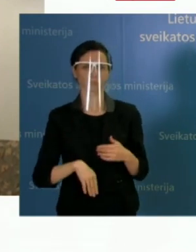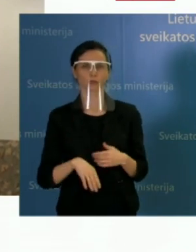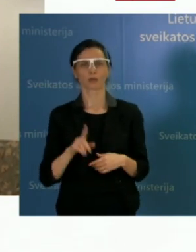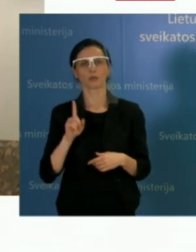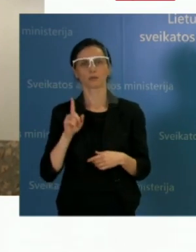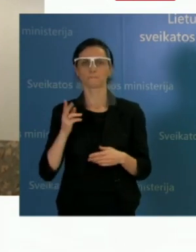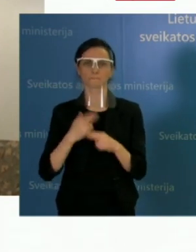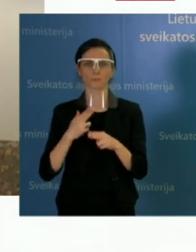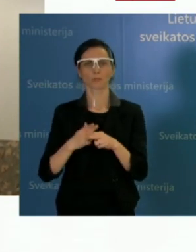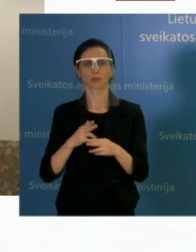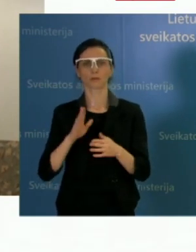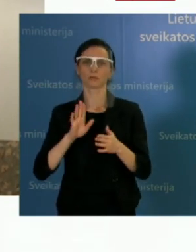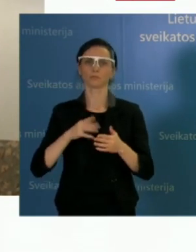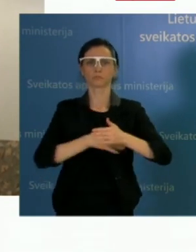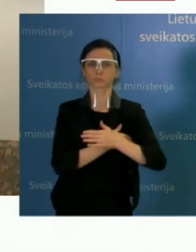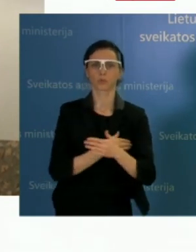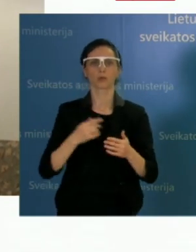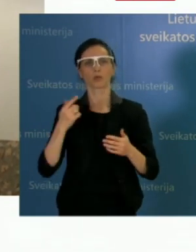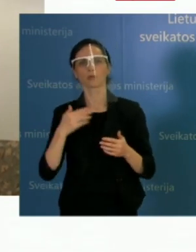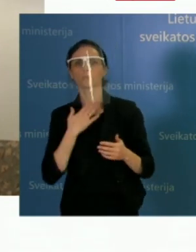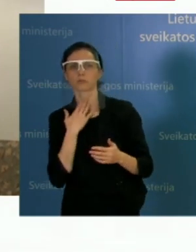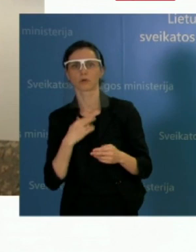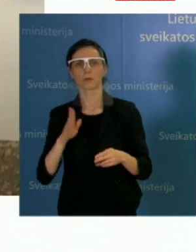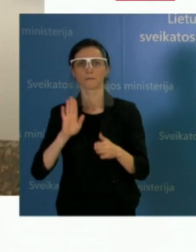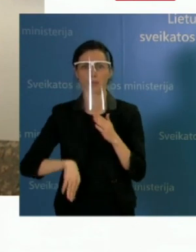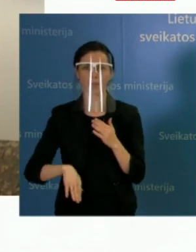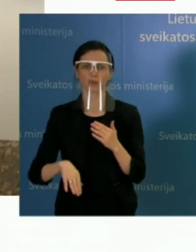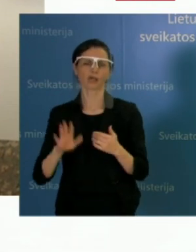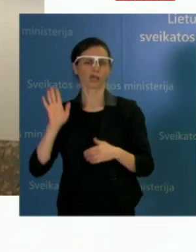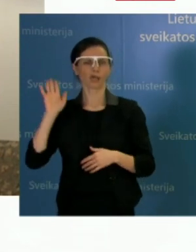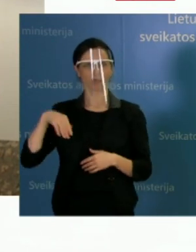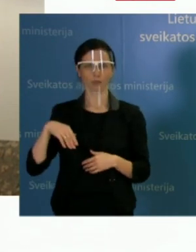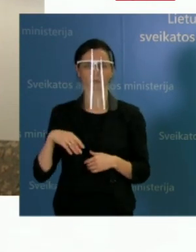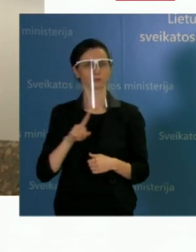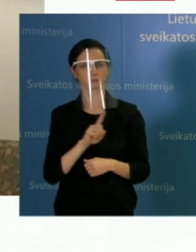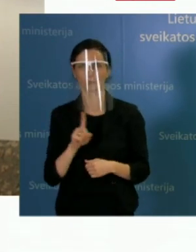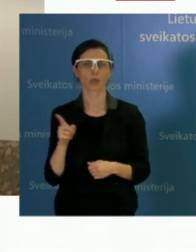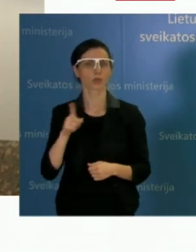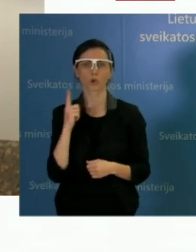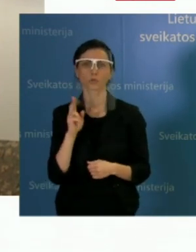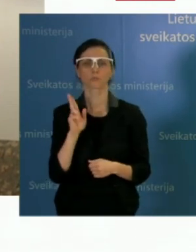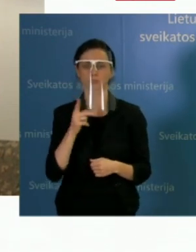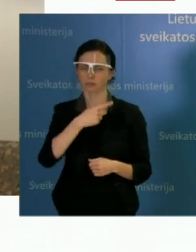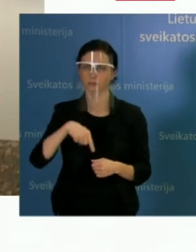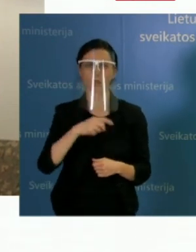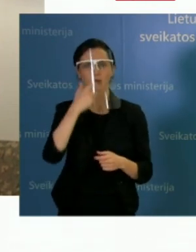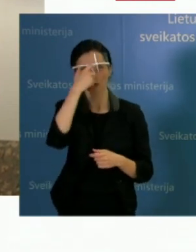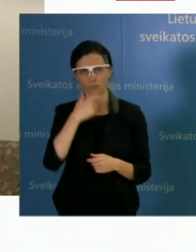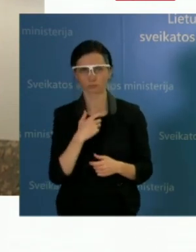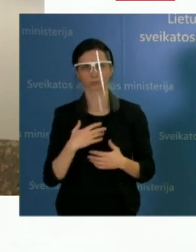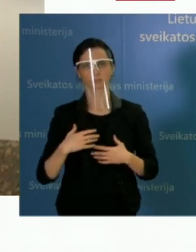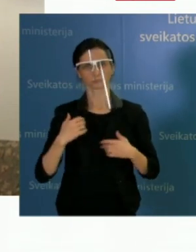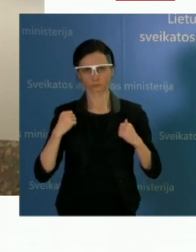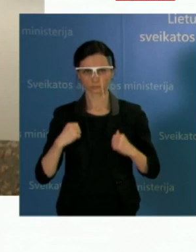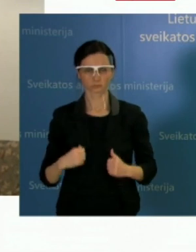ir turėtumėte tikrai jaunimas labai rimtai išrėti į šitą lygą ir į viruso klitimą.